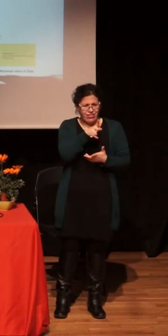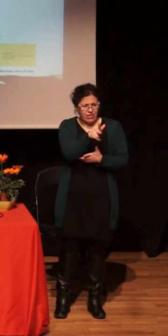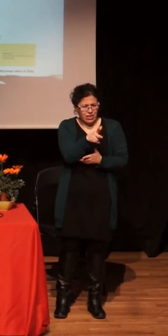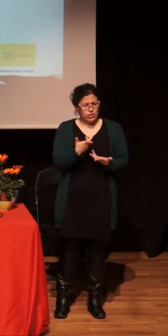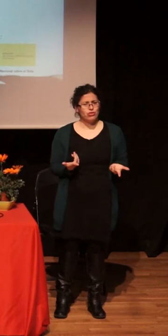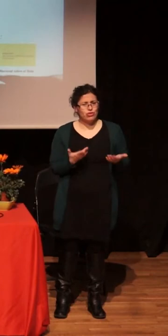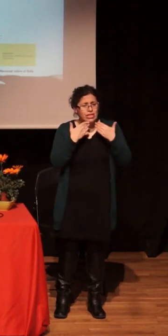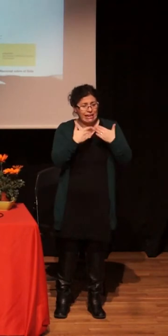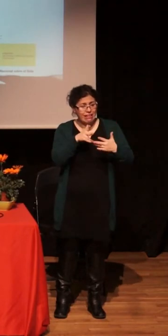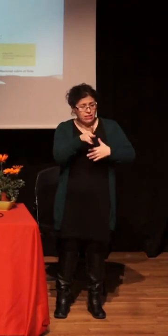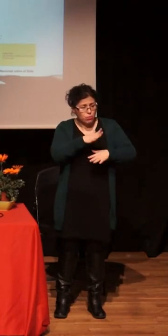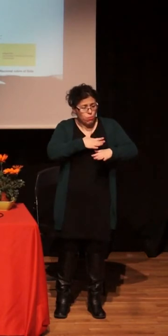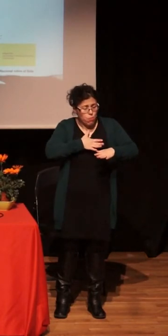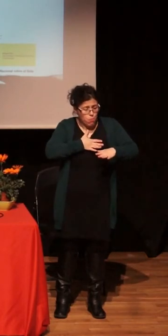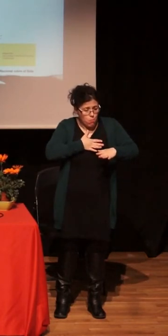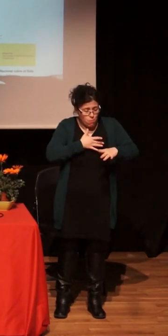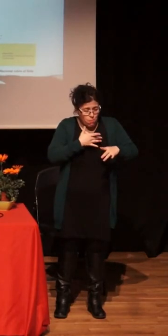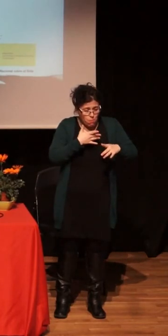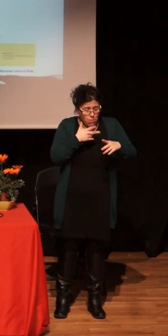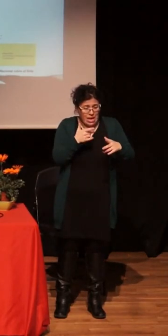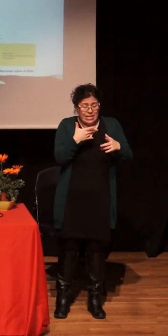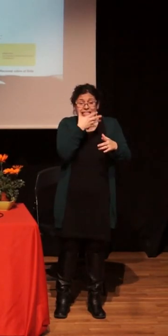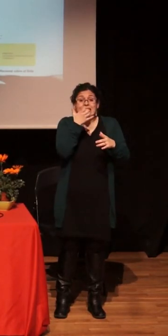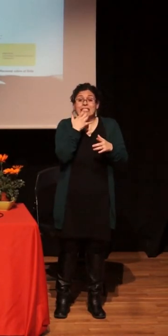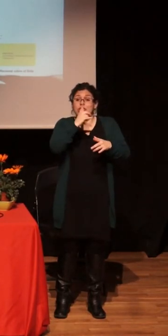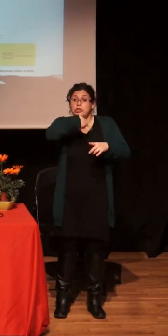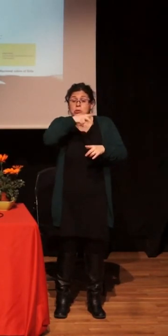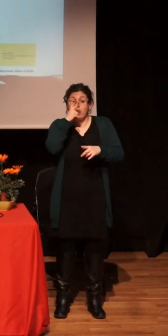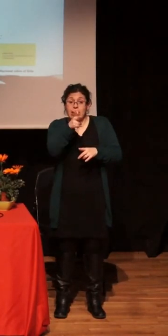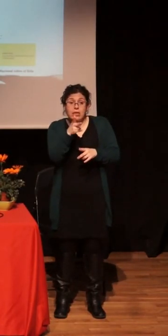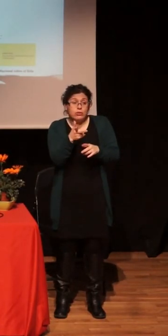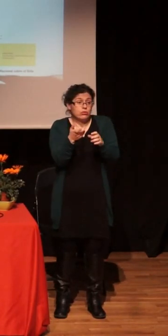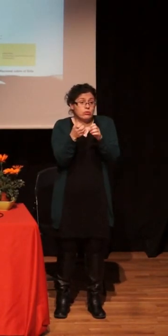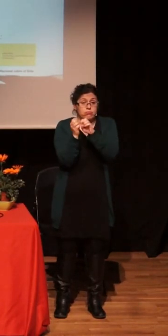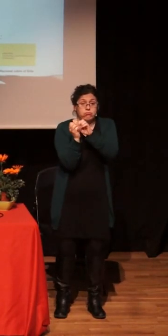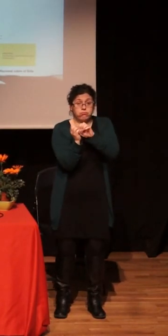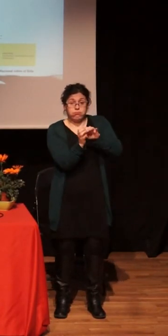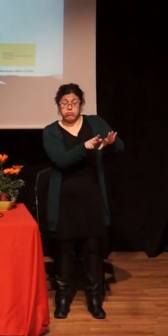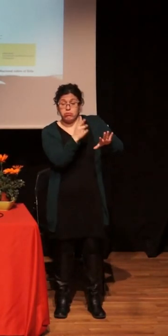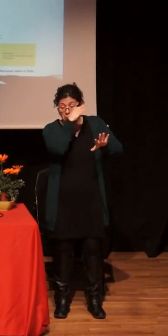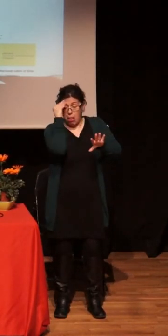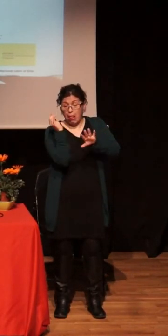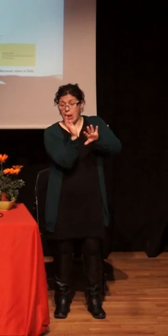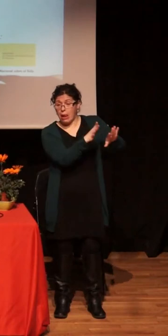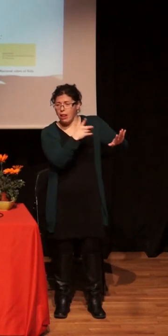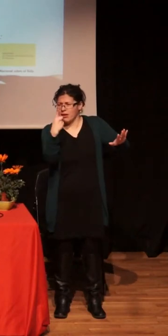los derechos se hayan vulnerados de forma constante, pero todos los días, y en todas las casas y en todas las entidades.